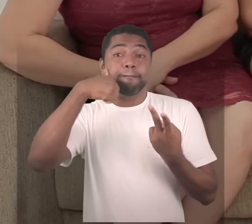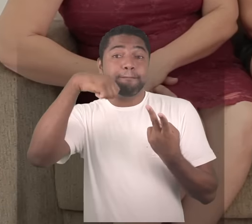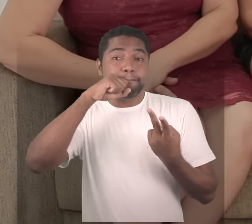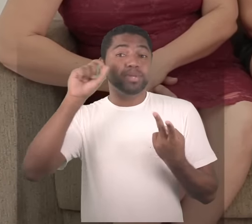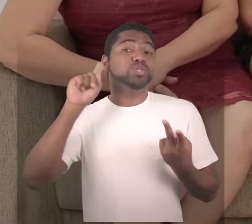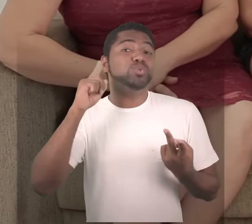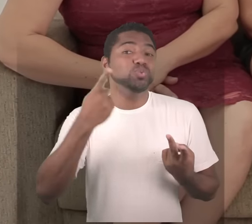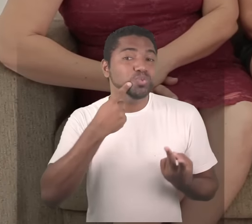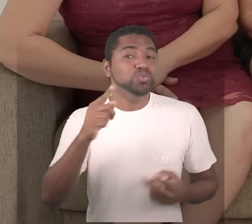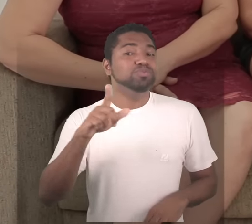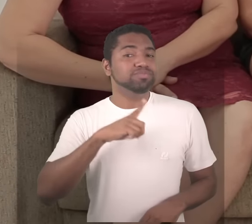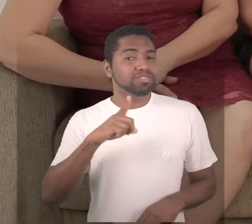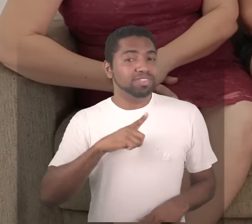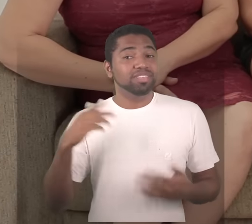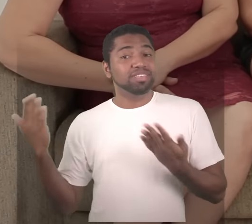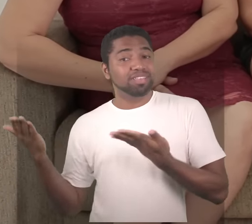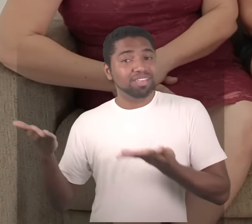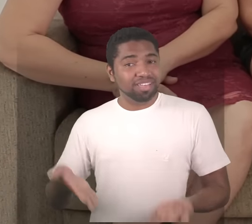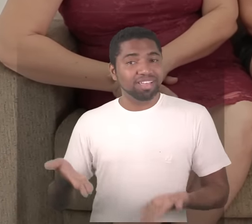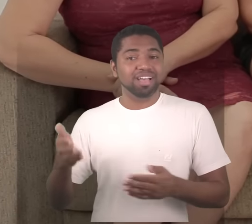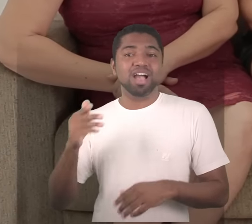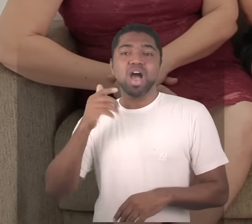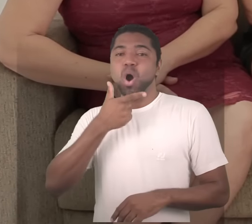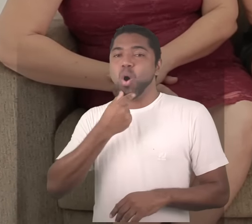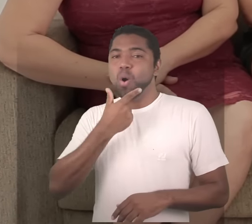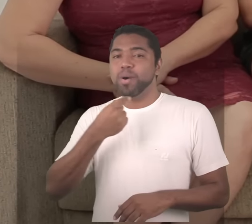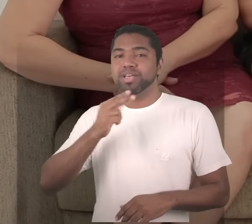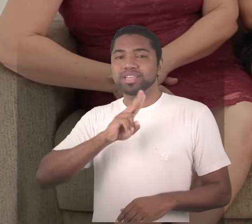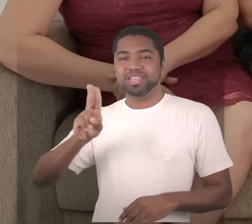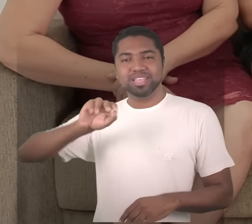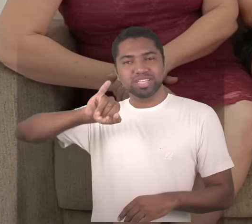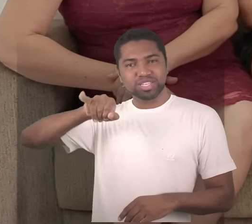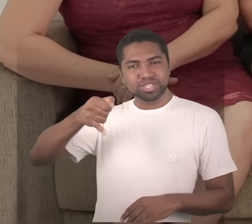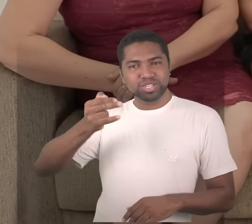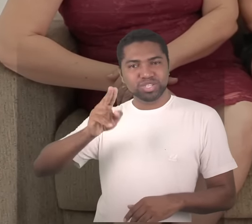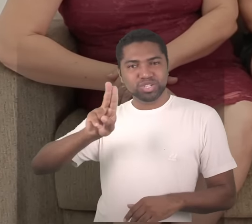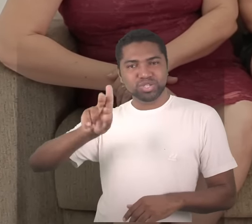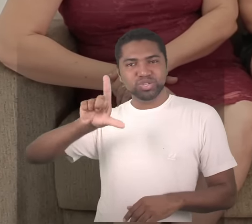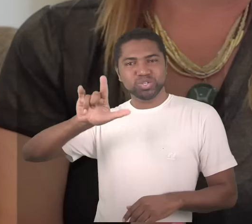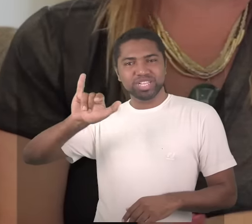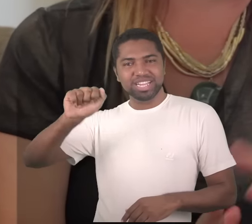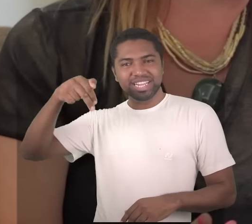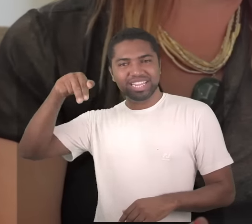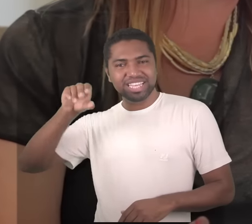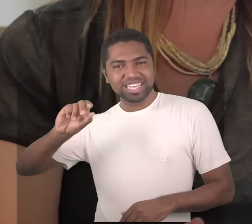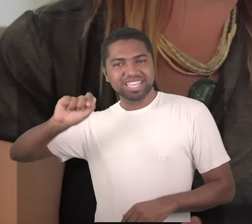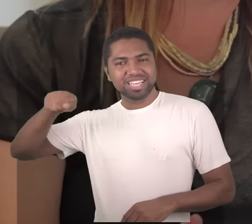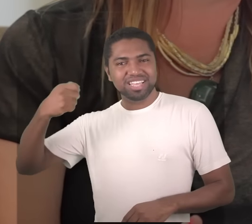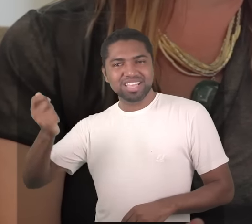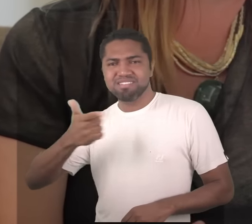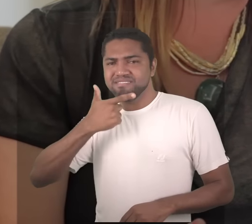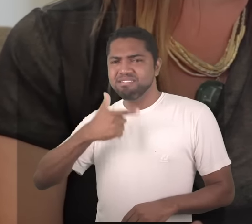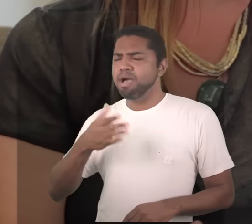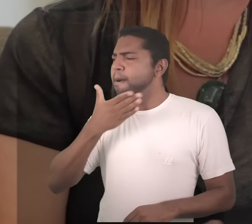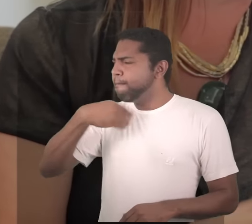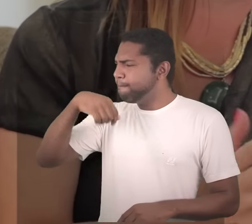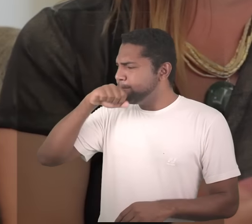e aí veio o Juliano e é ele que vai contar esta história aí de vida o seu pai parece que estudou fora Sim que foi,